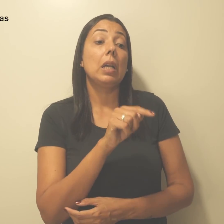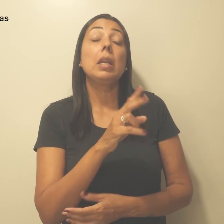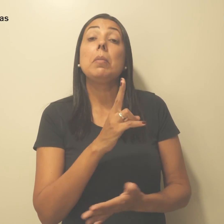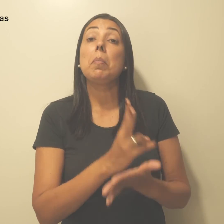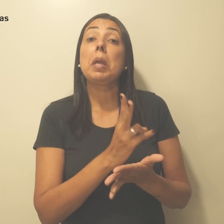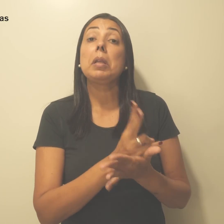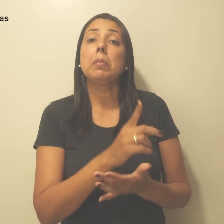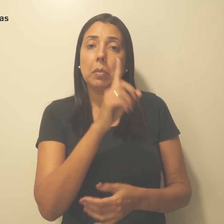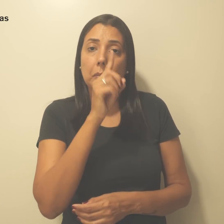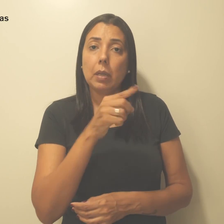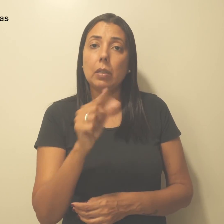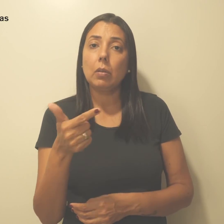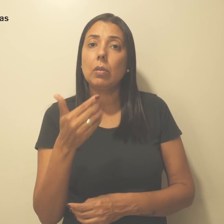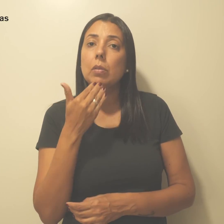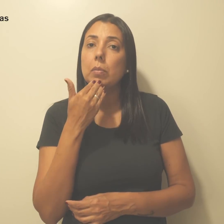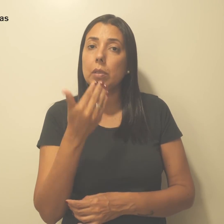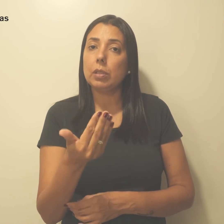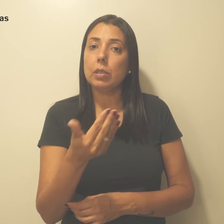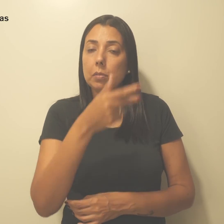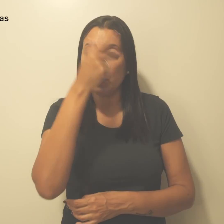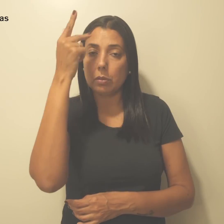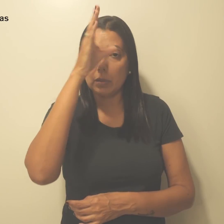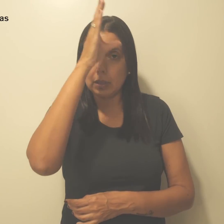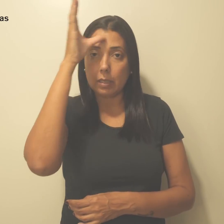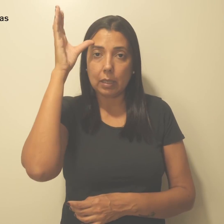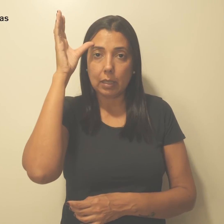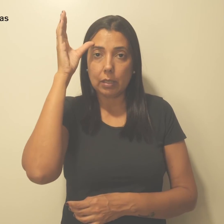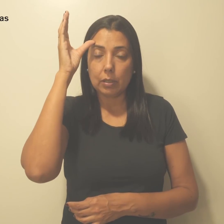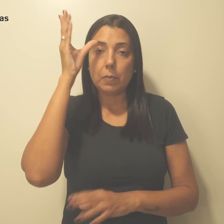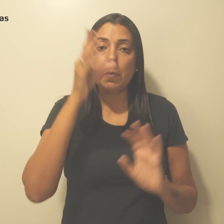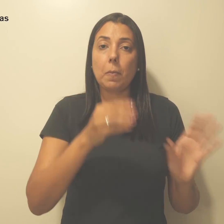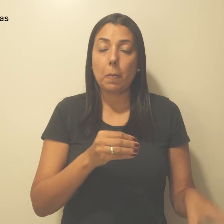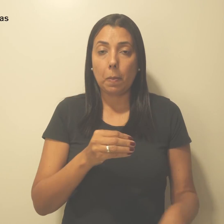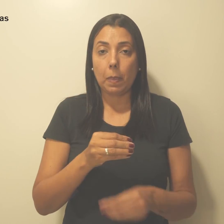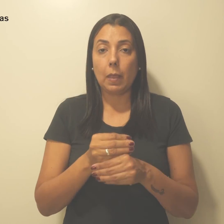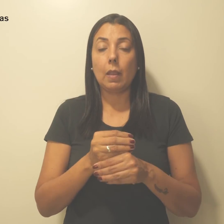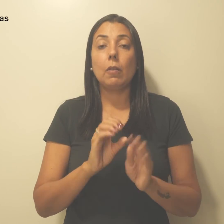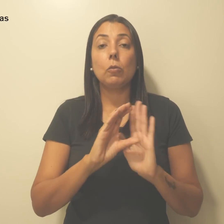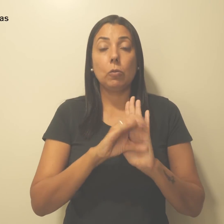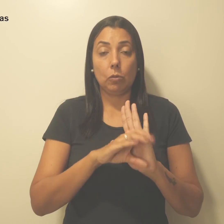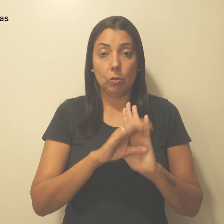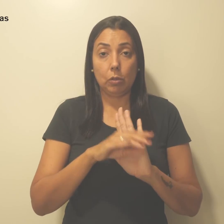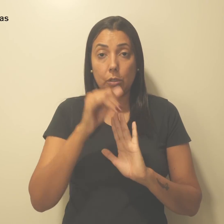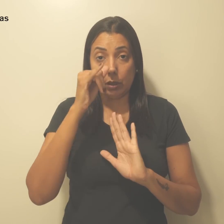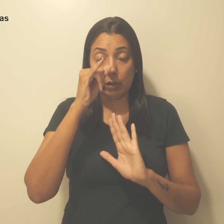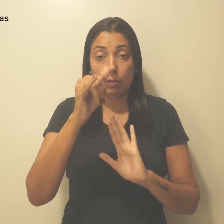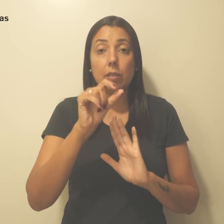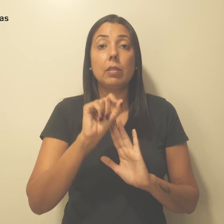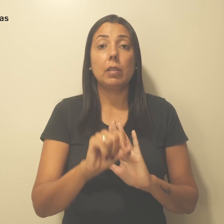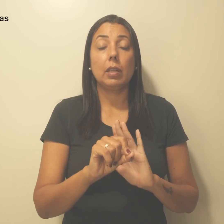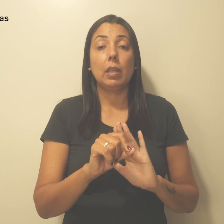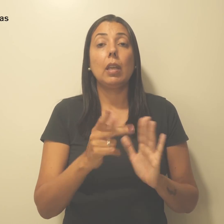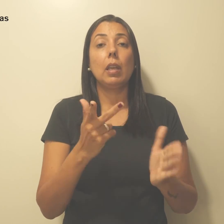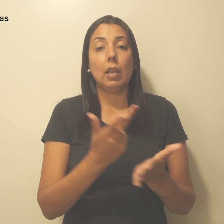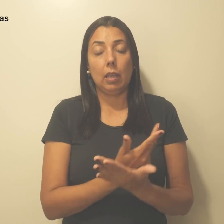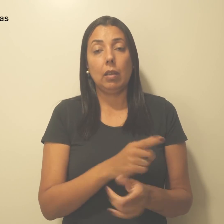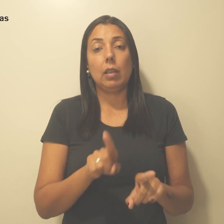manda outro pedido para o cliente. A implementação do código evitaria muitas fraudes e traria mais